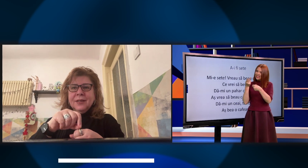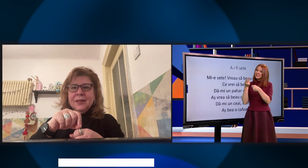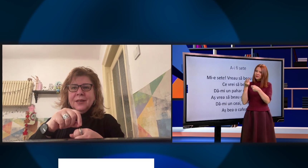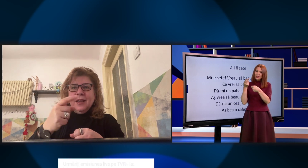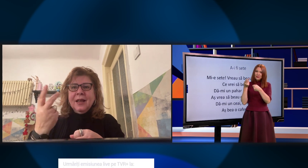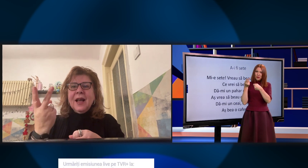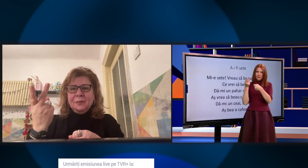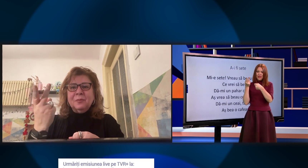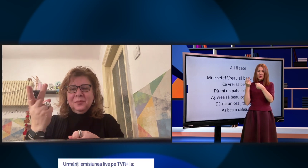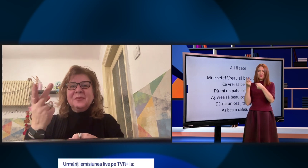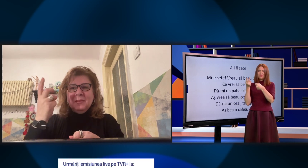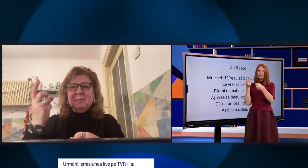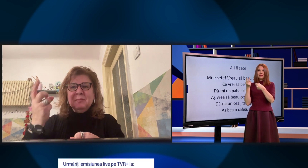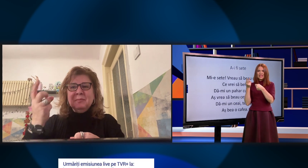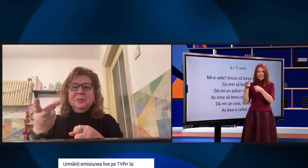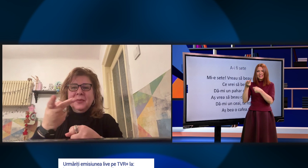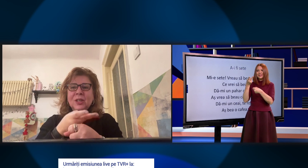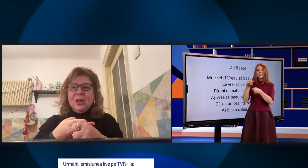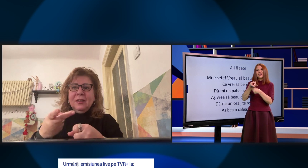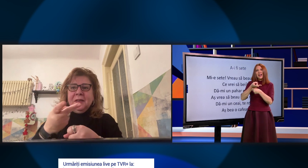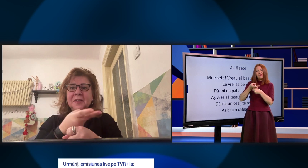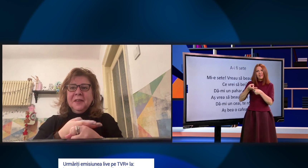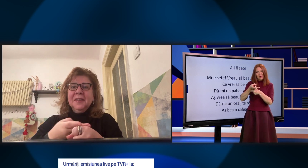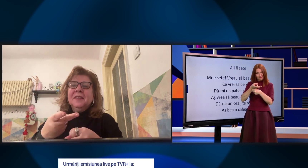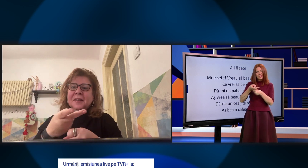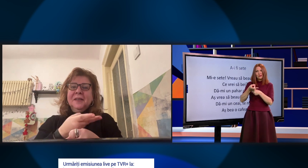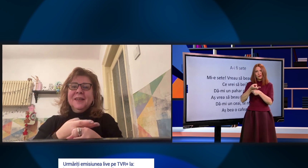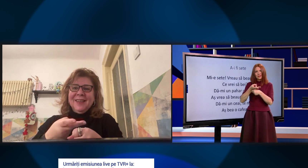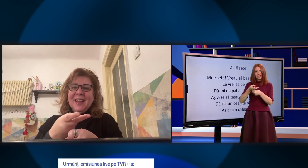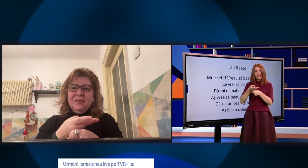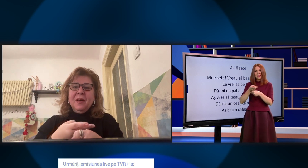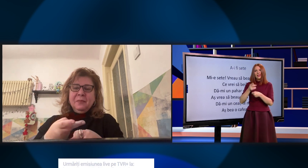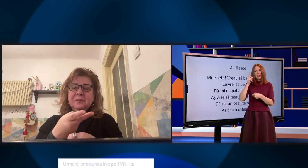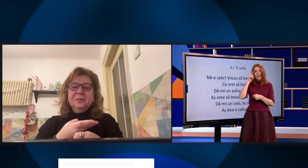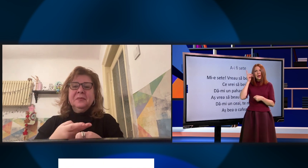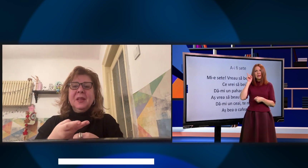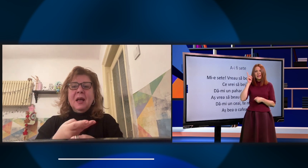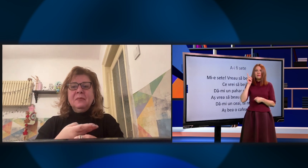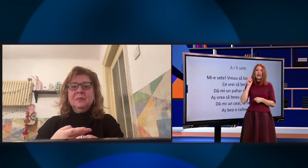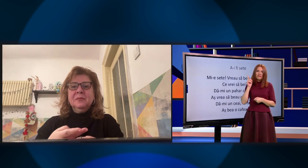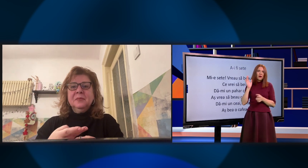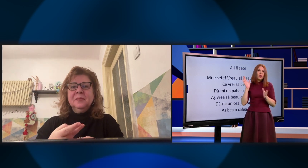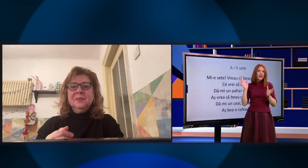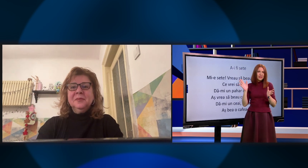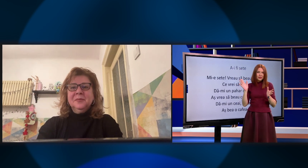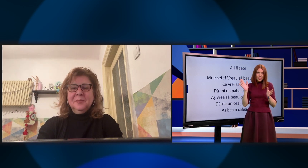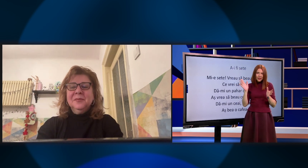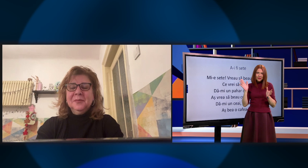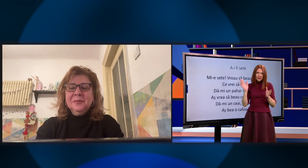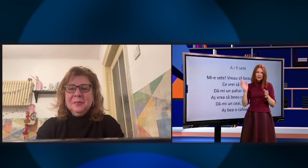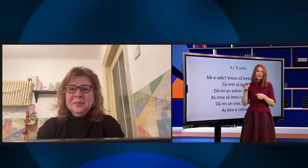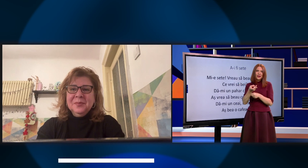Ești foarte aproape. Mâna stângă. Cafea. Da. Sigur că da. Ne amintim de cafeaua la